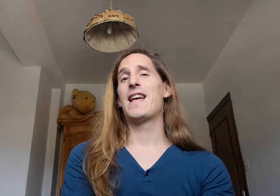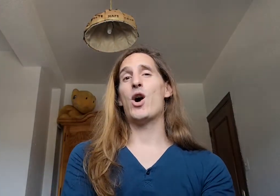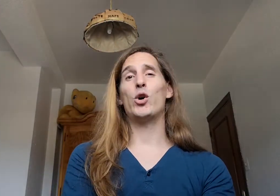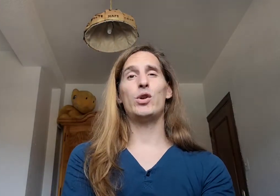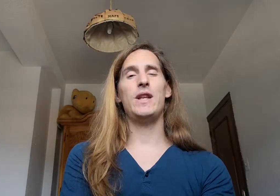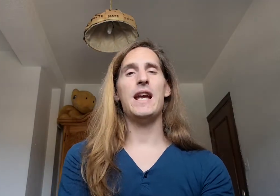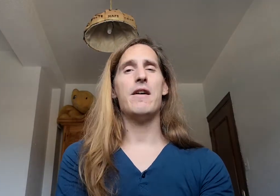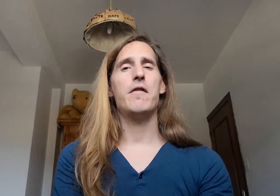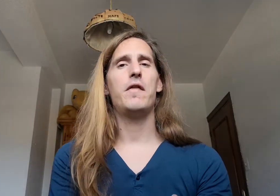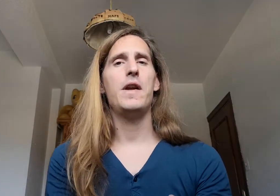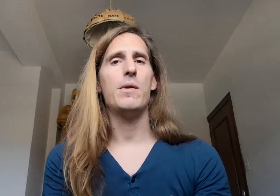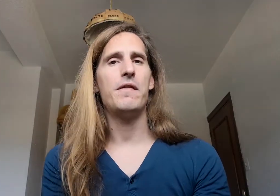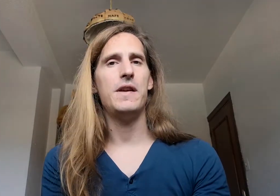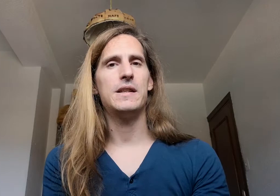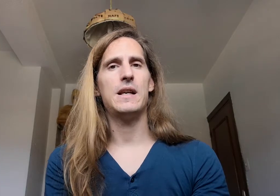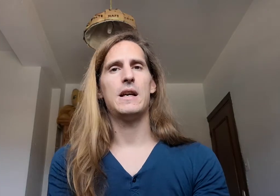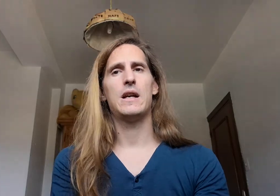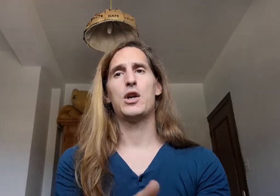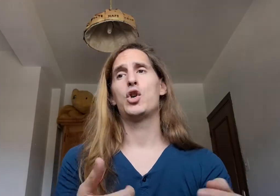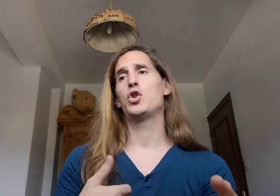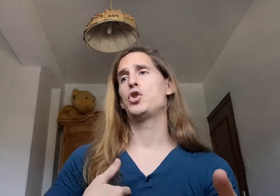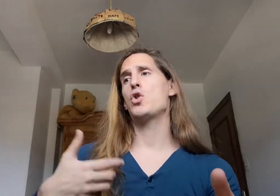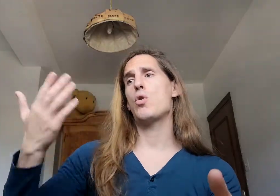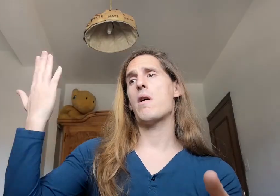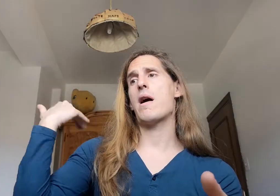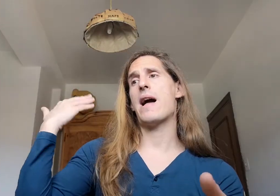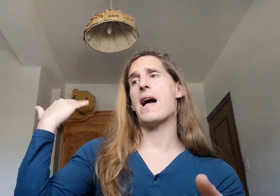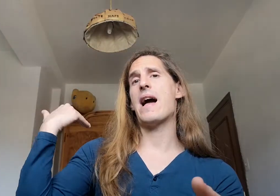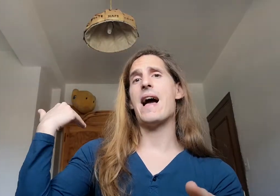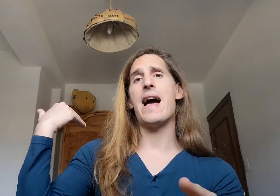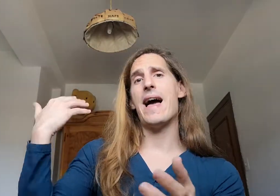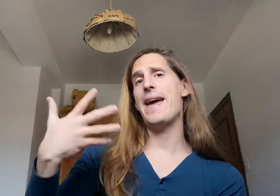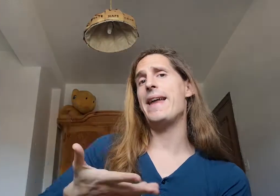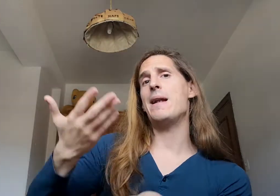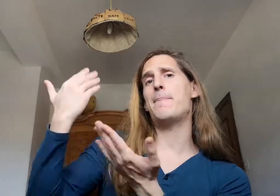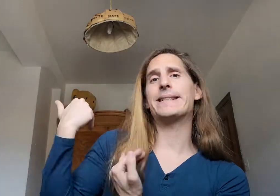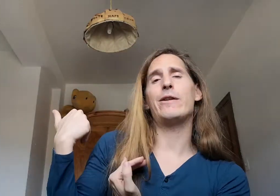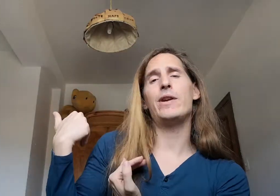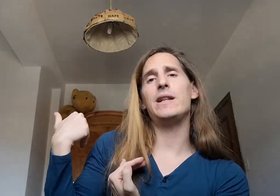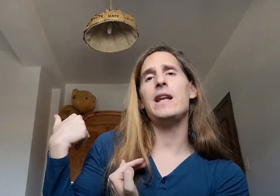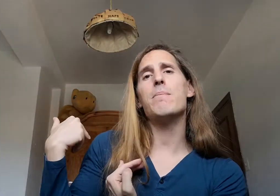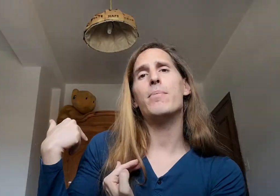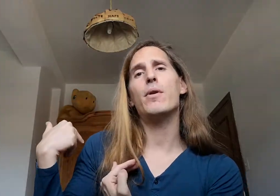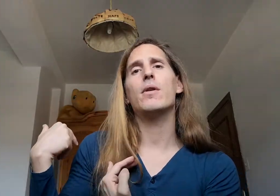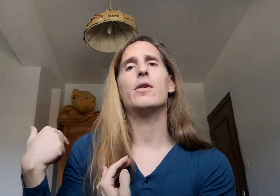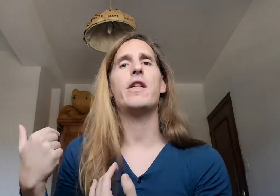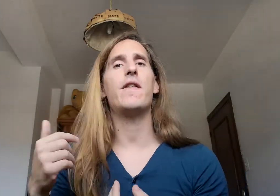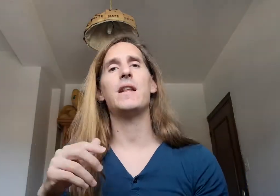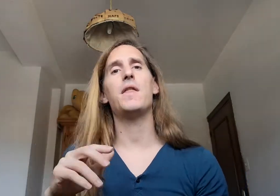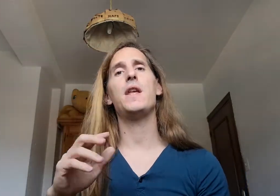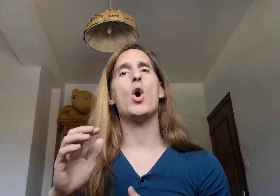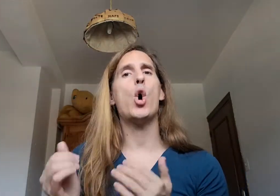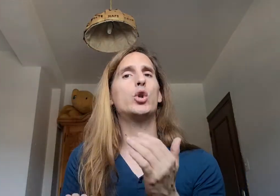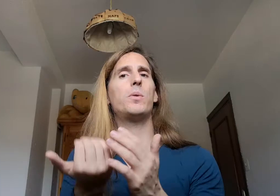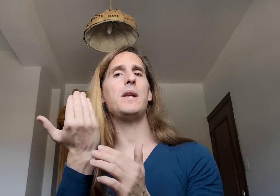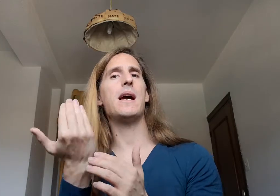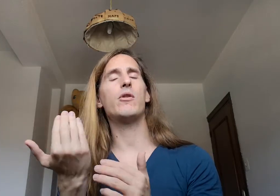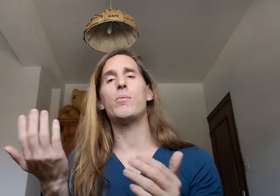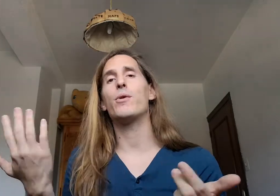Otro día fui a una fiesta Yo En el pasado, en el tiempo No hace falta decir otro día Porque